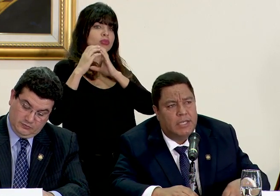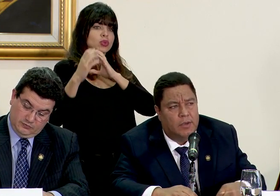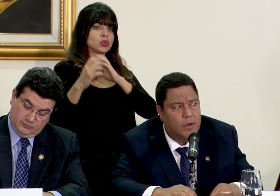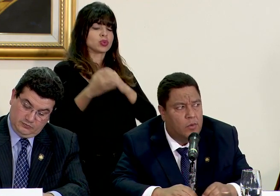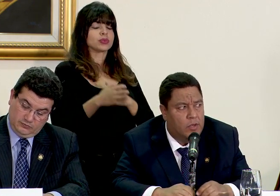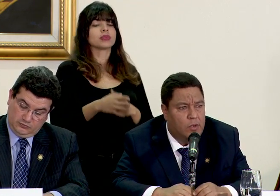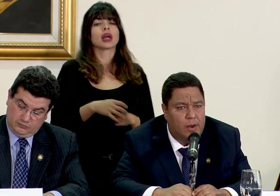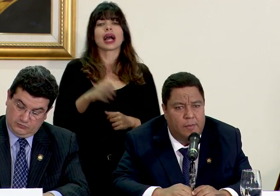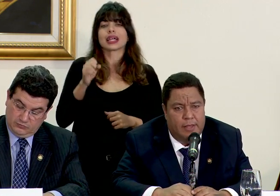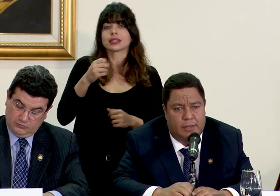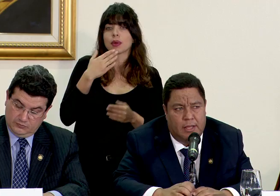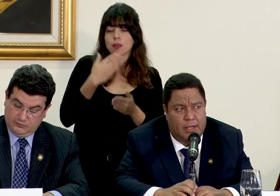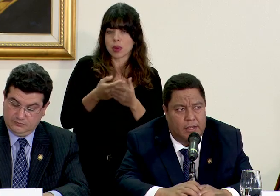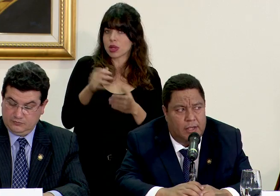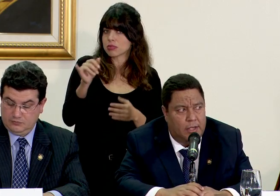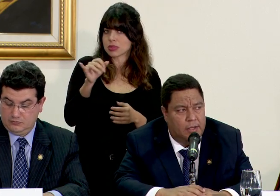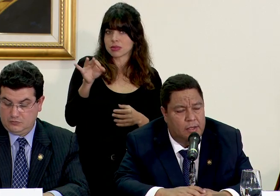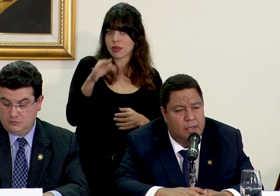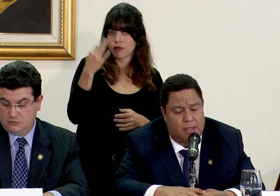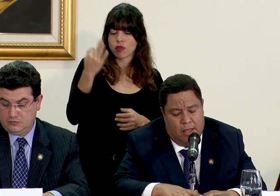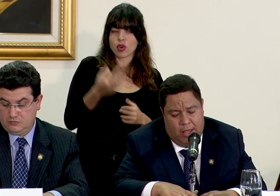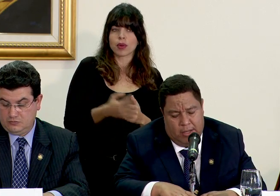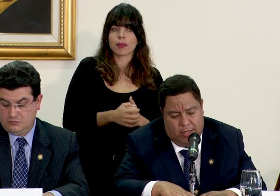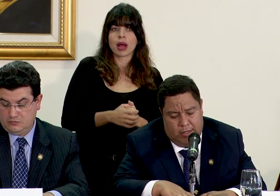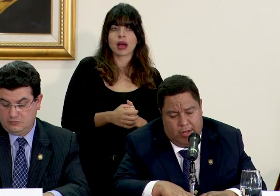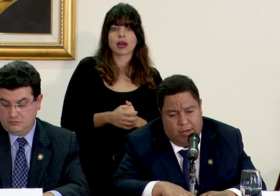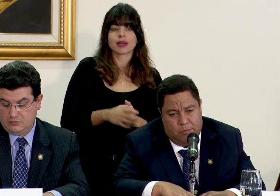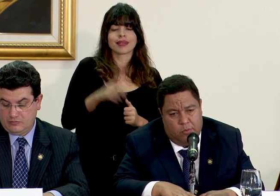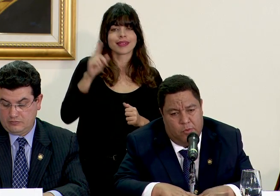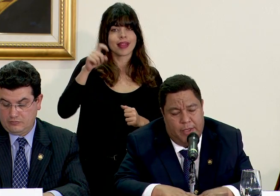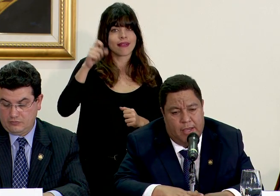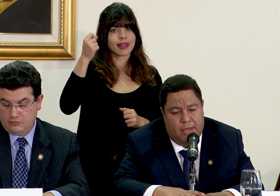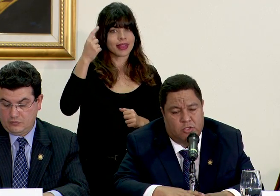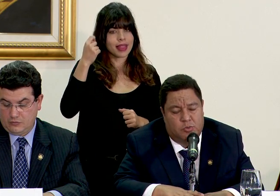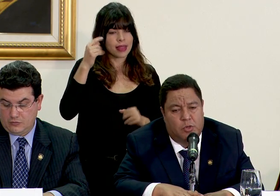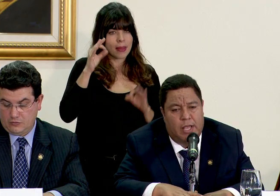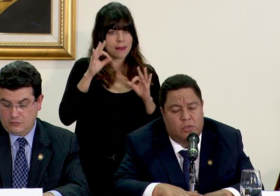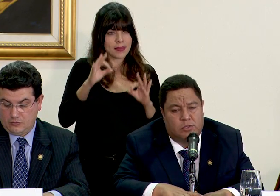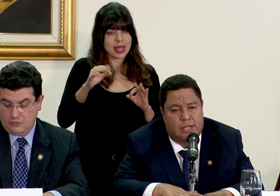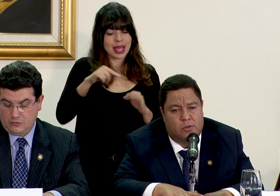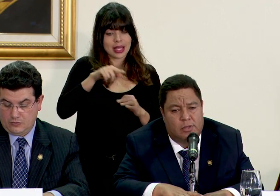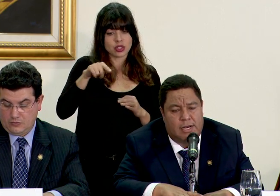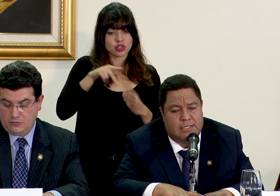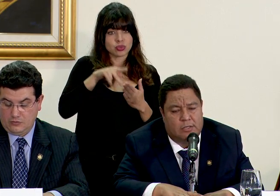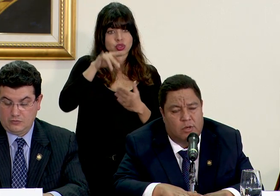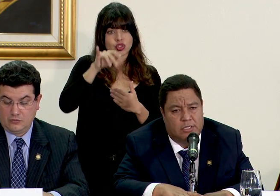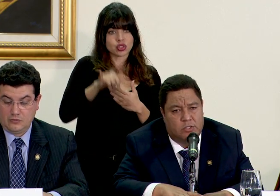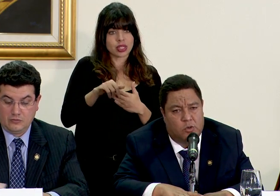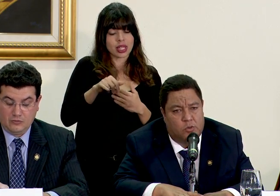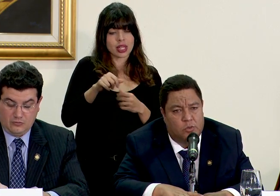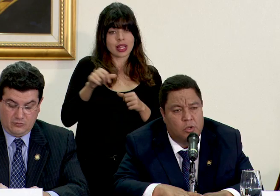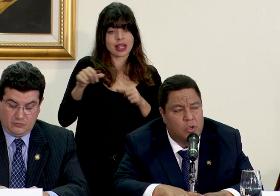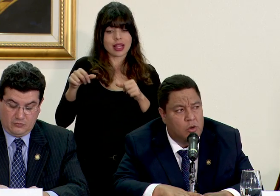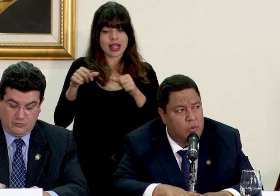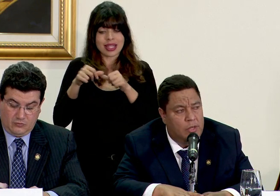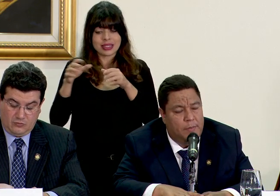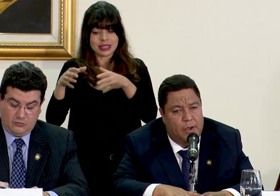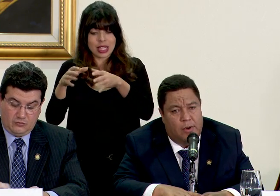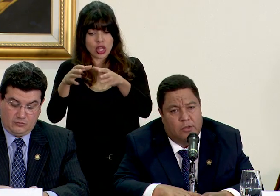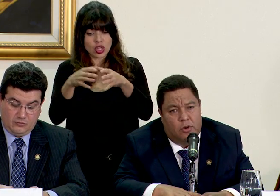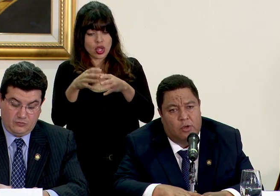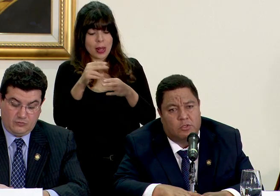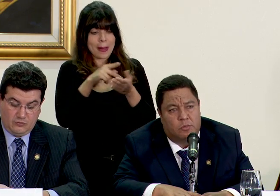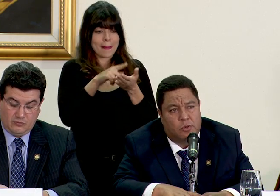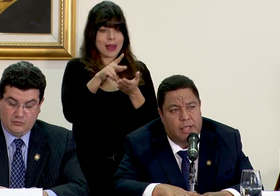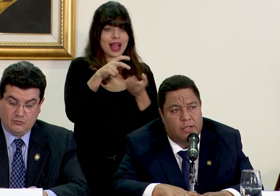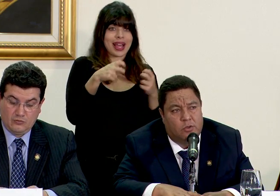si bueno igualmente hay que entender muy bien que esos proyectos tanto de la sectorización como el de